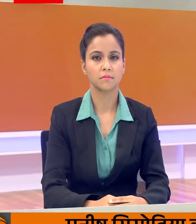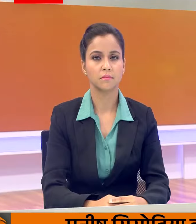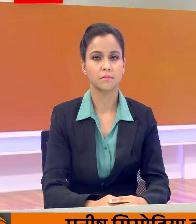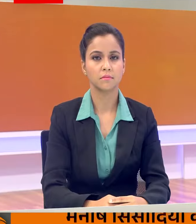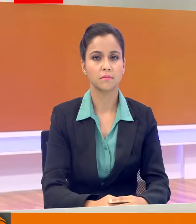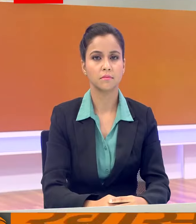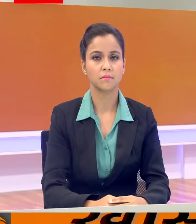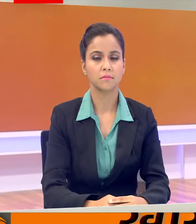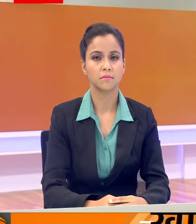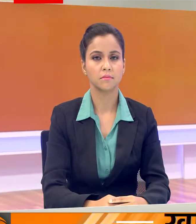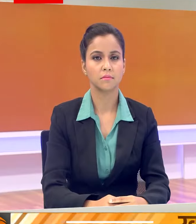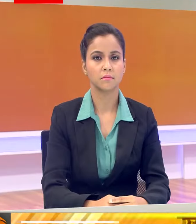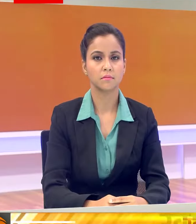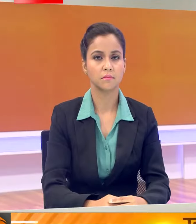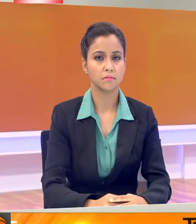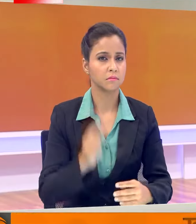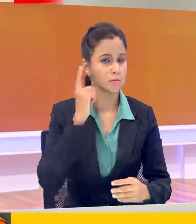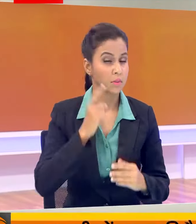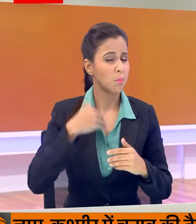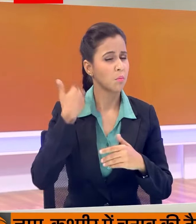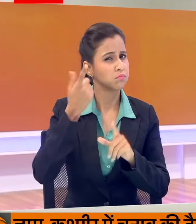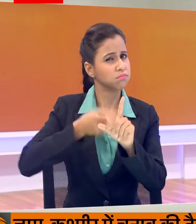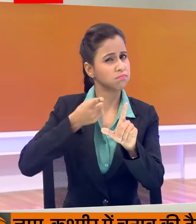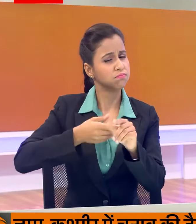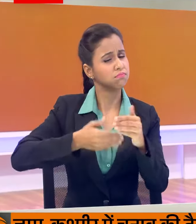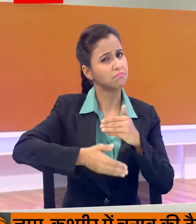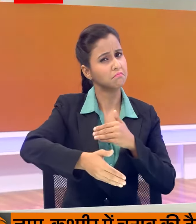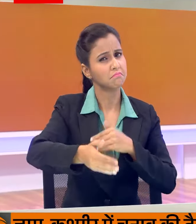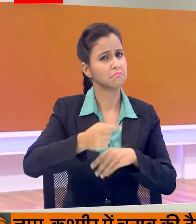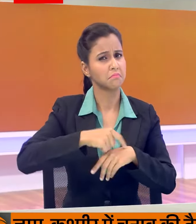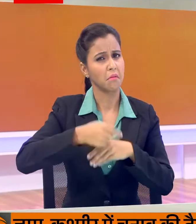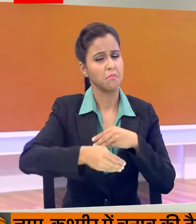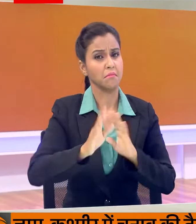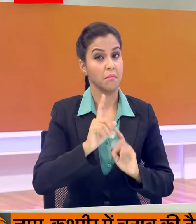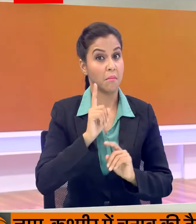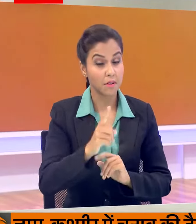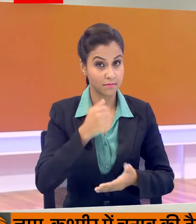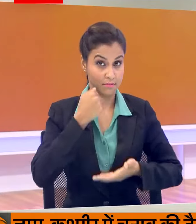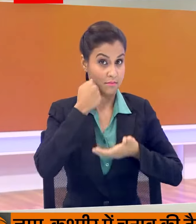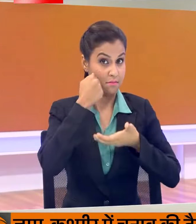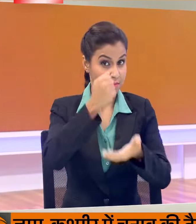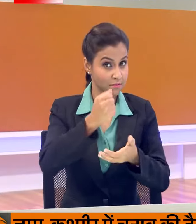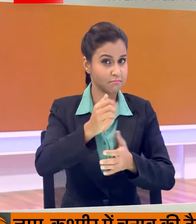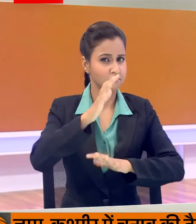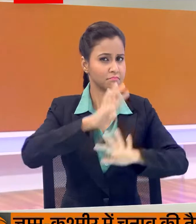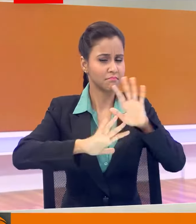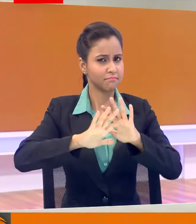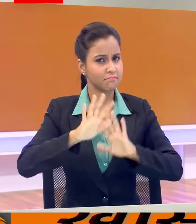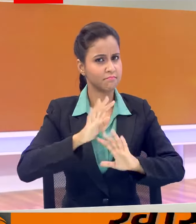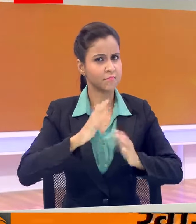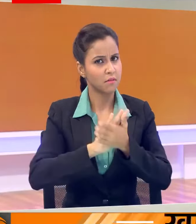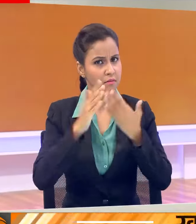प्रोड़क्टिव रहा बहुत लंबा सेशन में ही था लेकिन बजट का प्रक्रिया भी कम्प्लिट हो गई